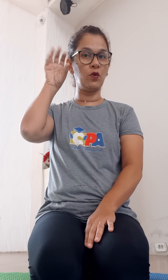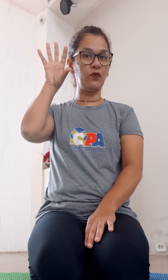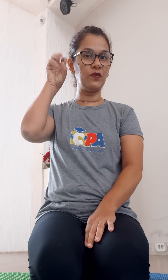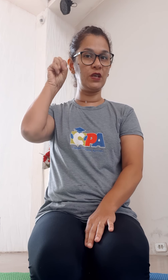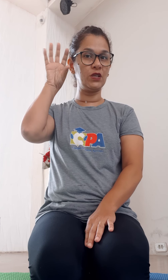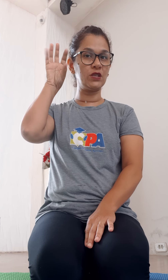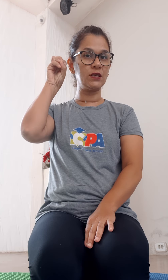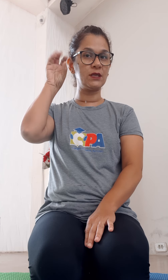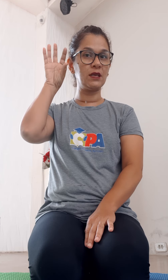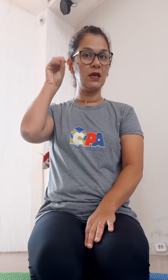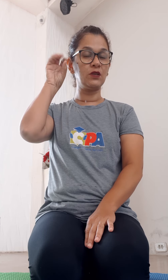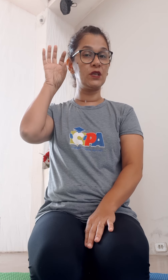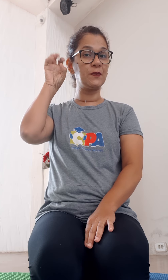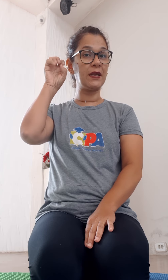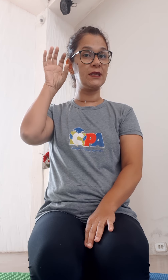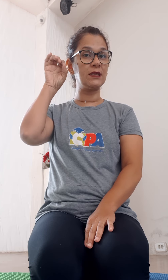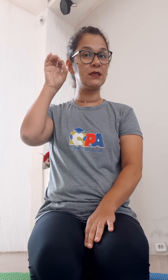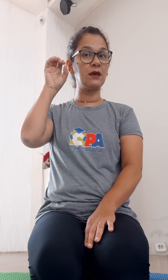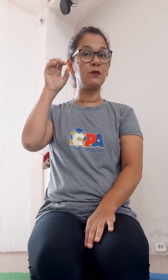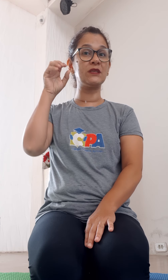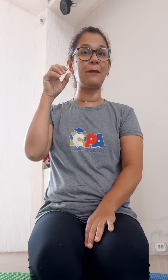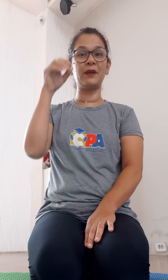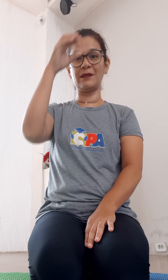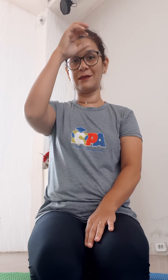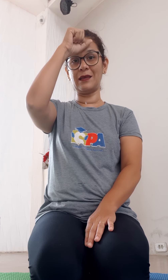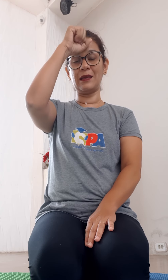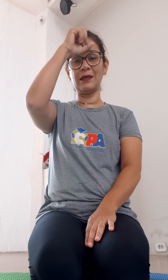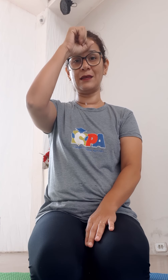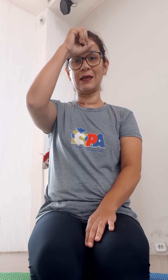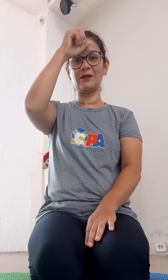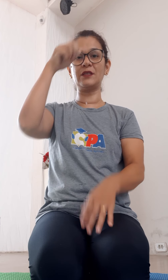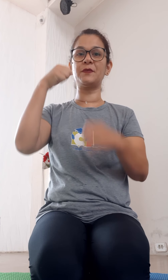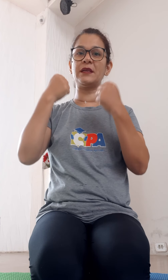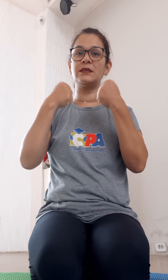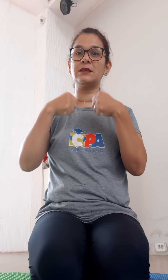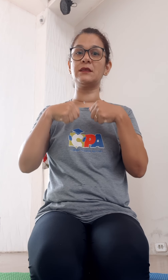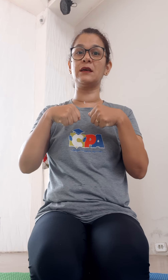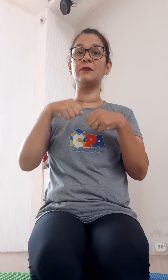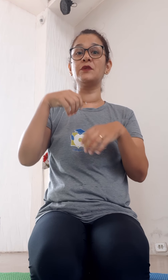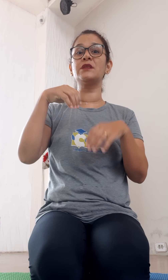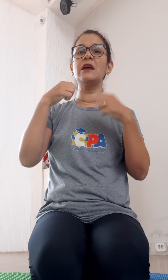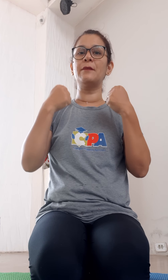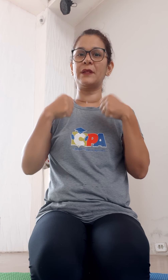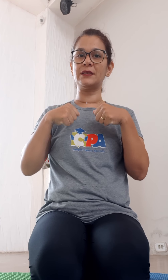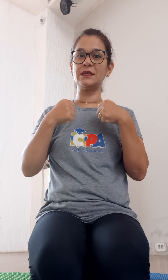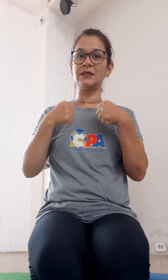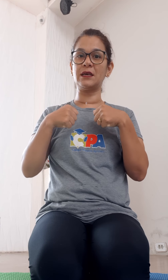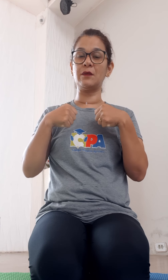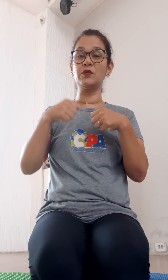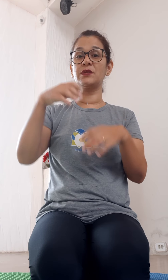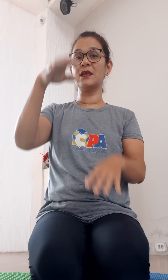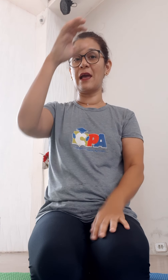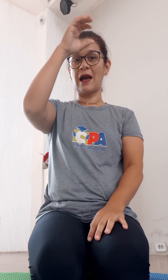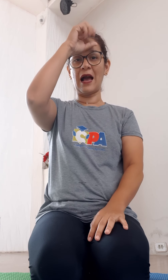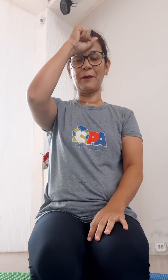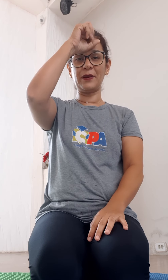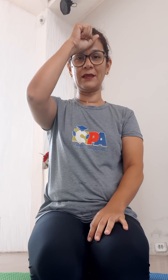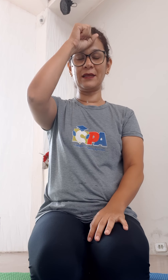ouvintes, nós precisamos aprender, né? Nós precisamos, precisamos aprender